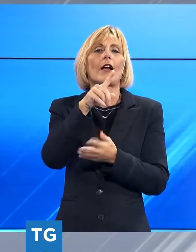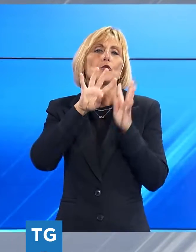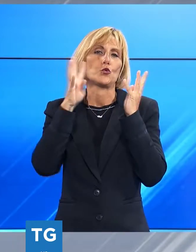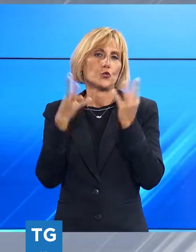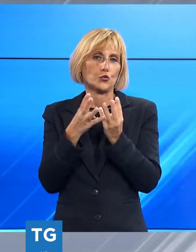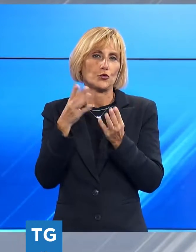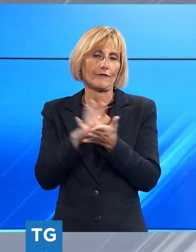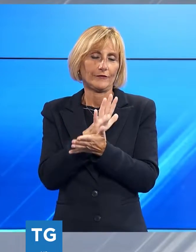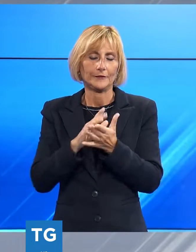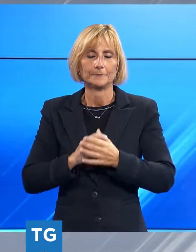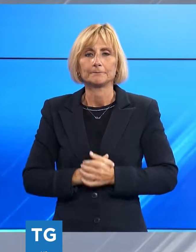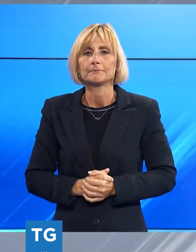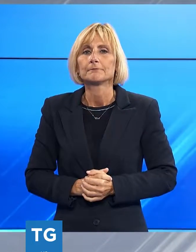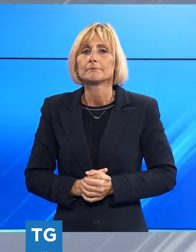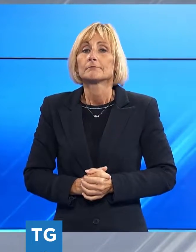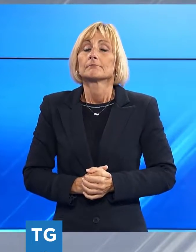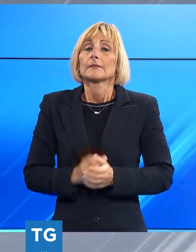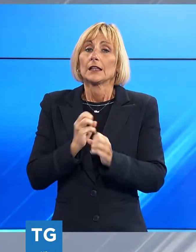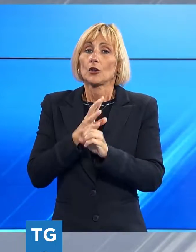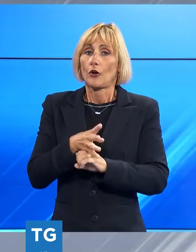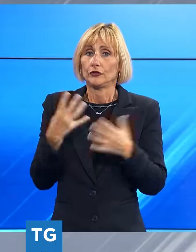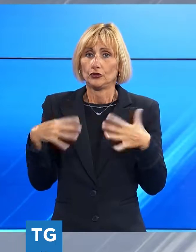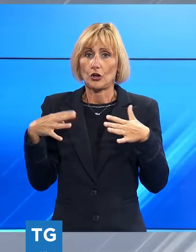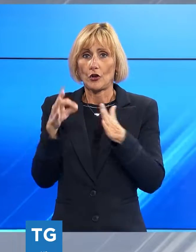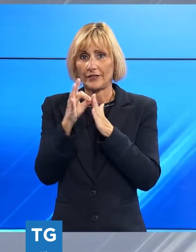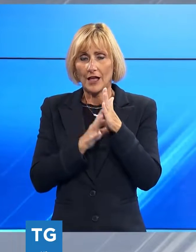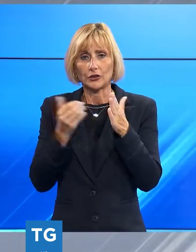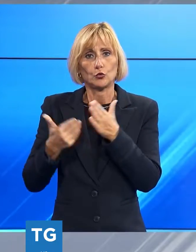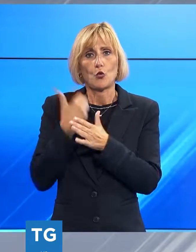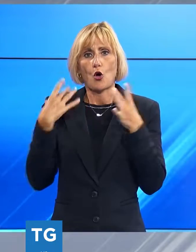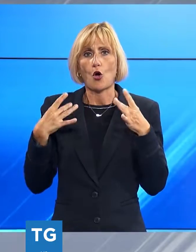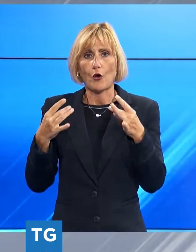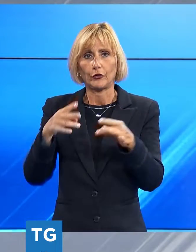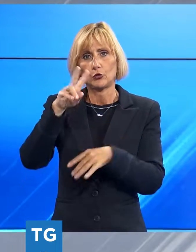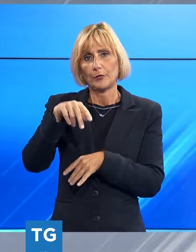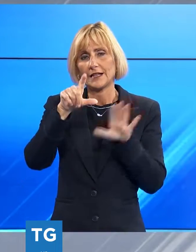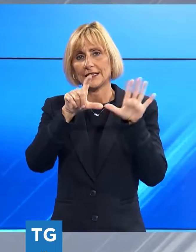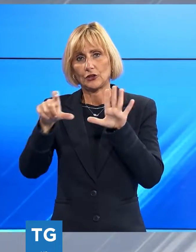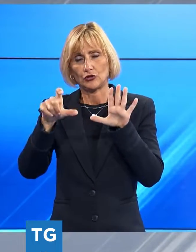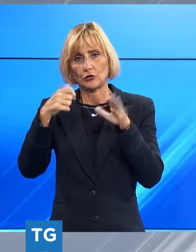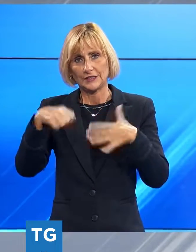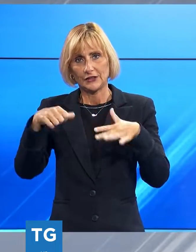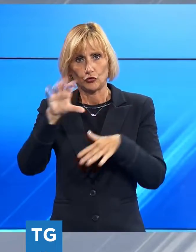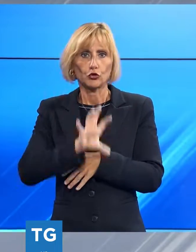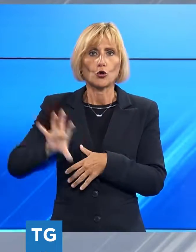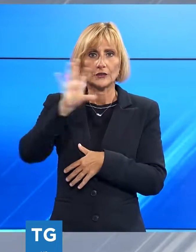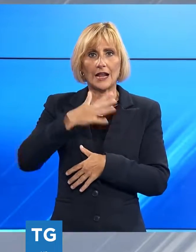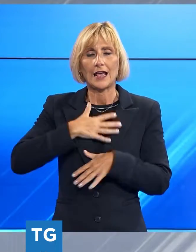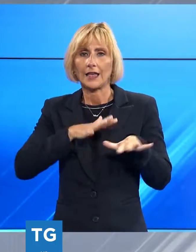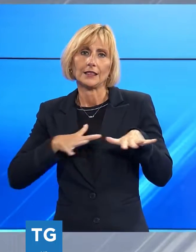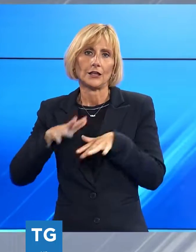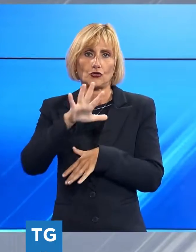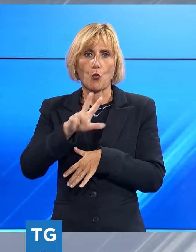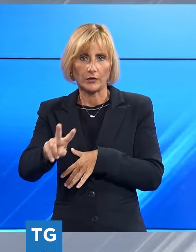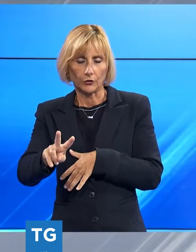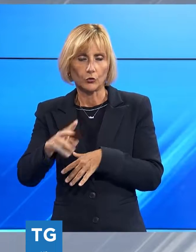I dati della pandemia ai nuovi contagiati in Toscana sono stati 2716, età media 52 anni. Tasso di